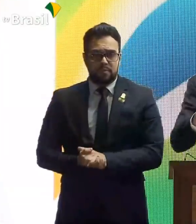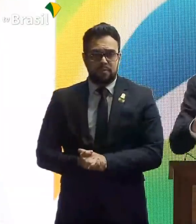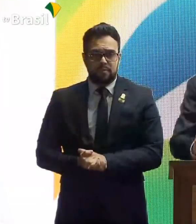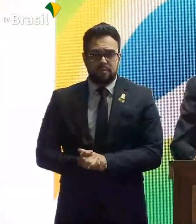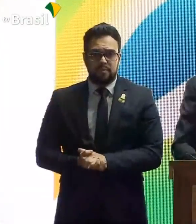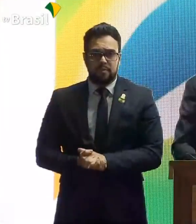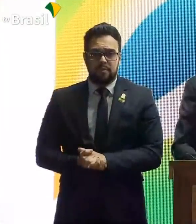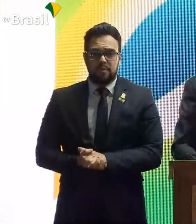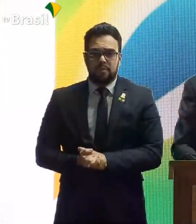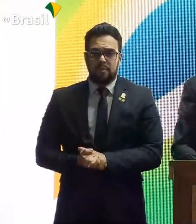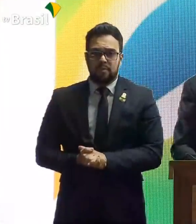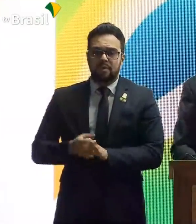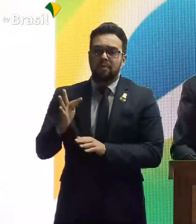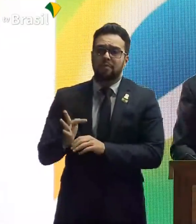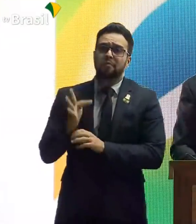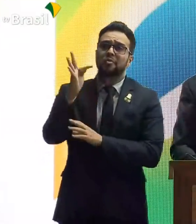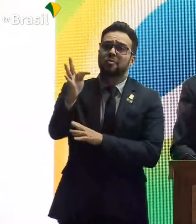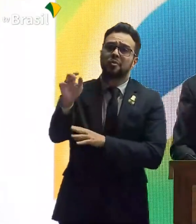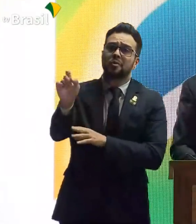O que nos espera lá na frente?